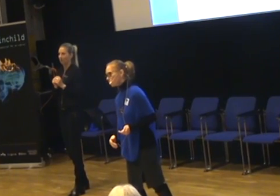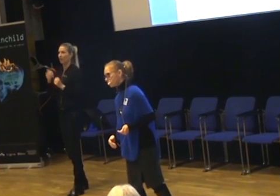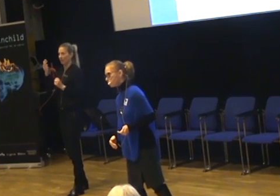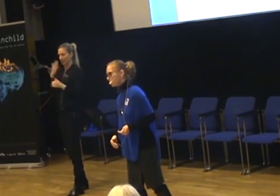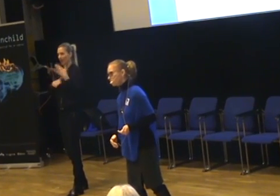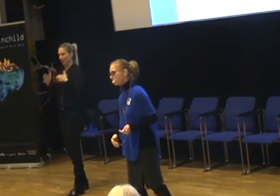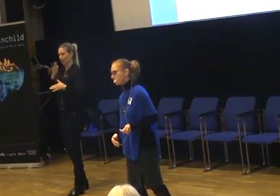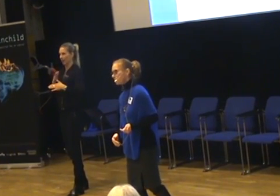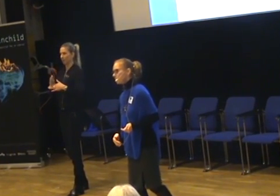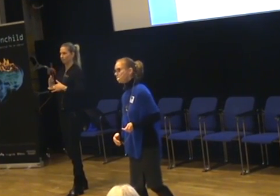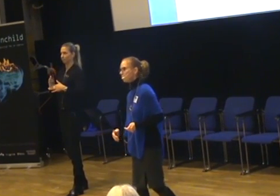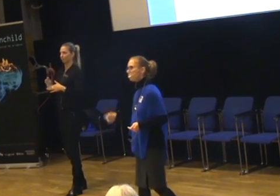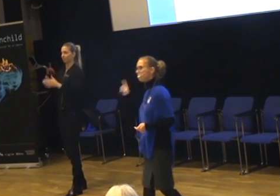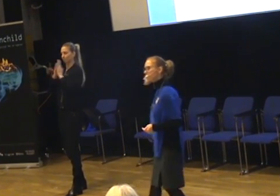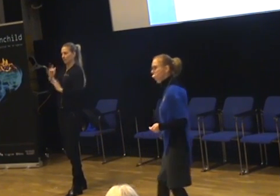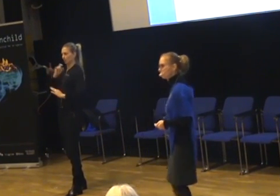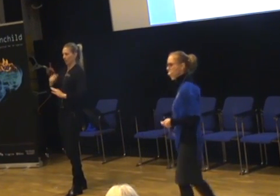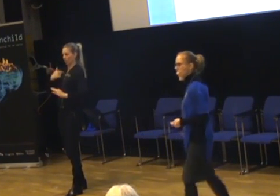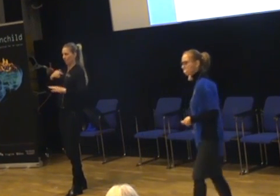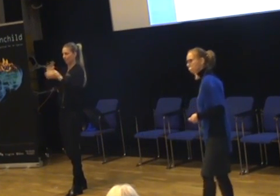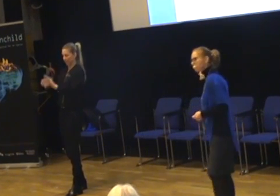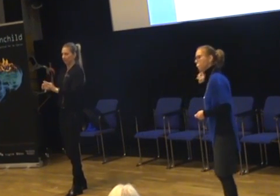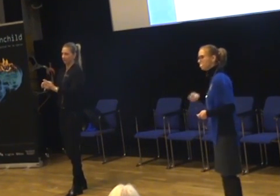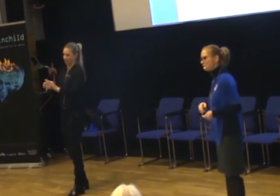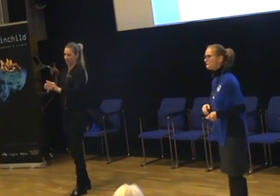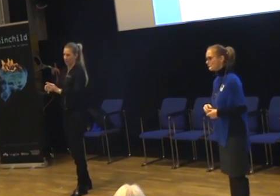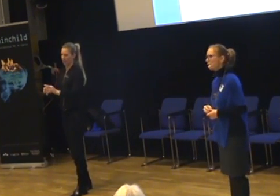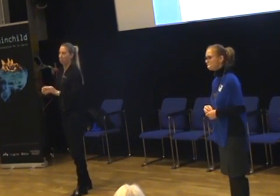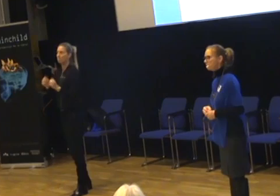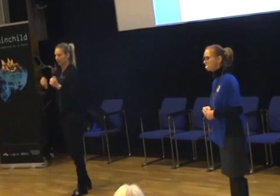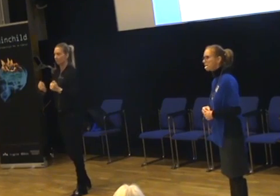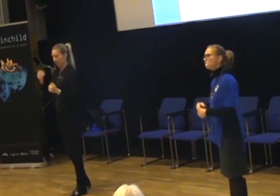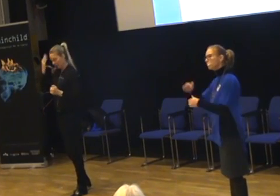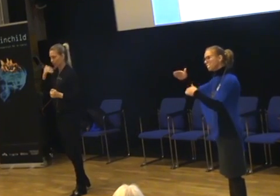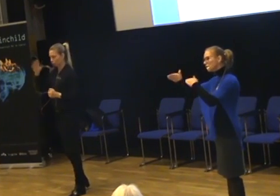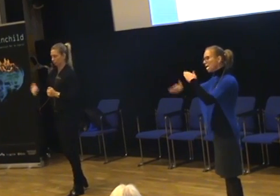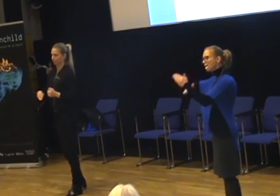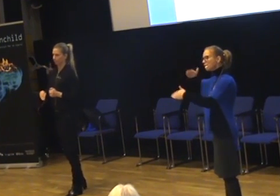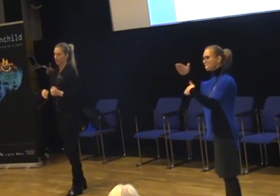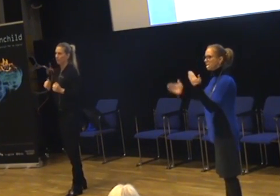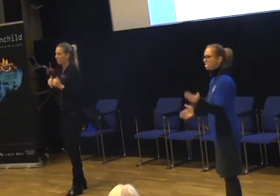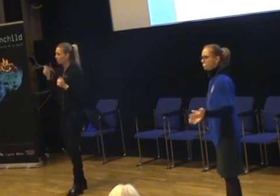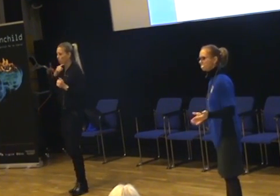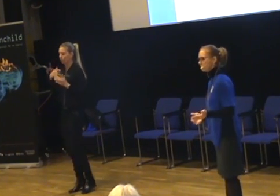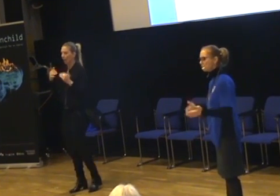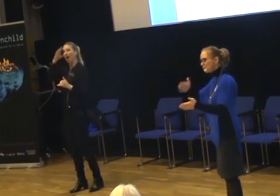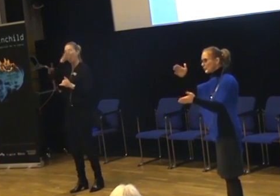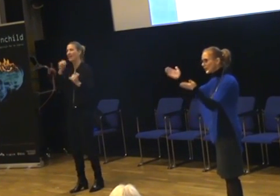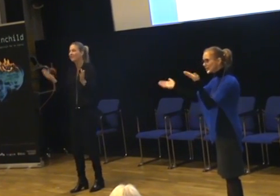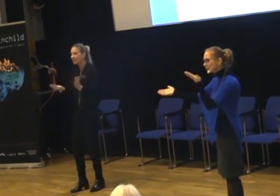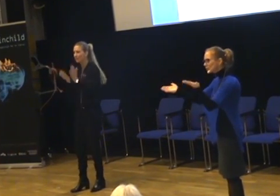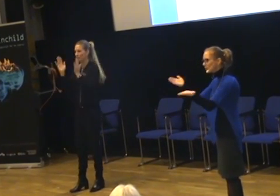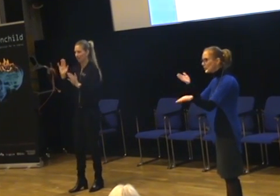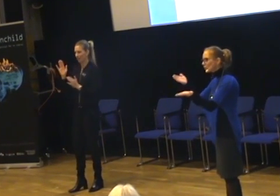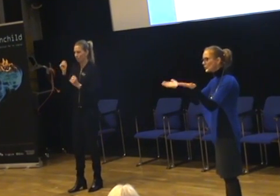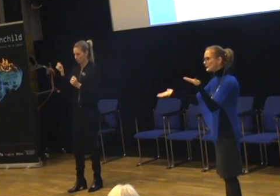för att få reda på. Men det är fint, går. Men man kan inte göra allt samtidigt. Utan man får